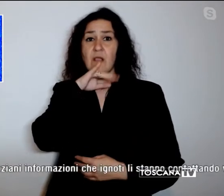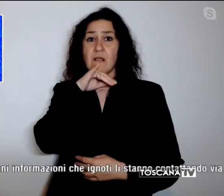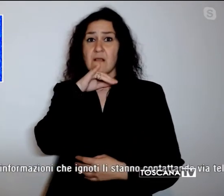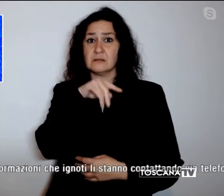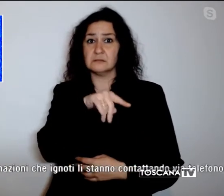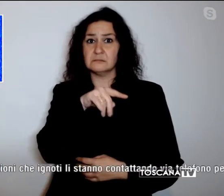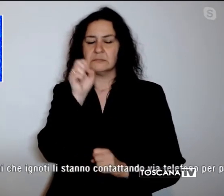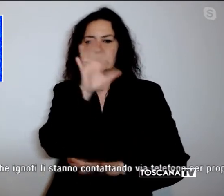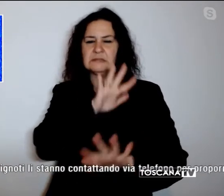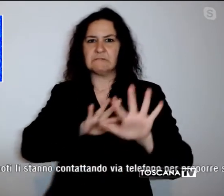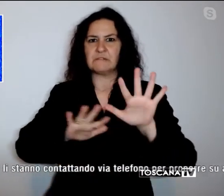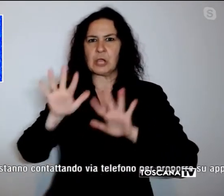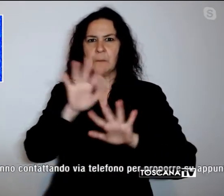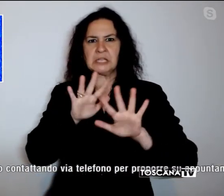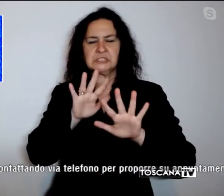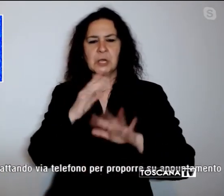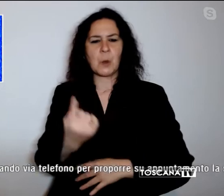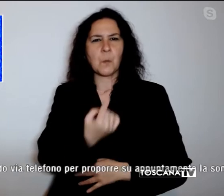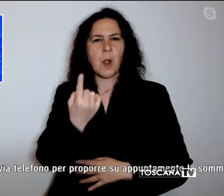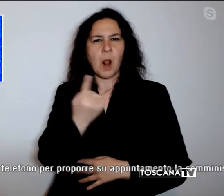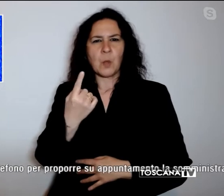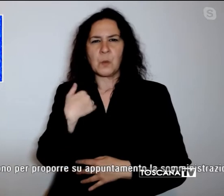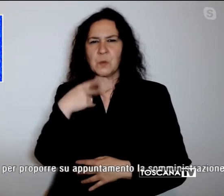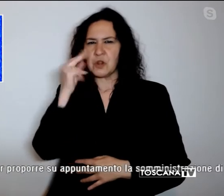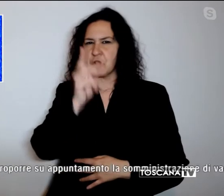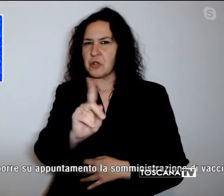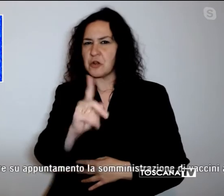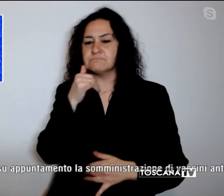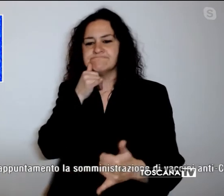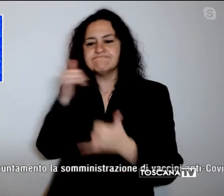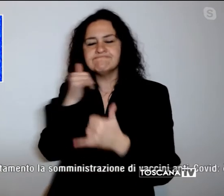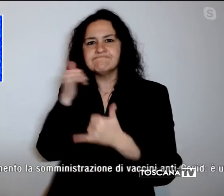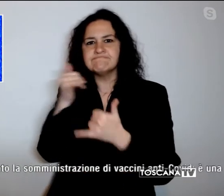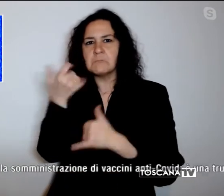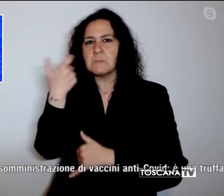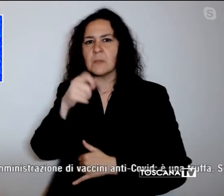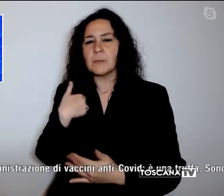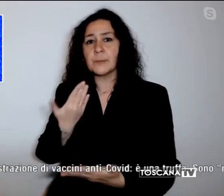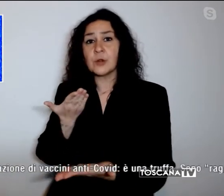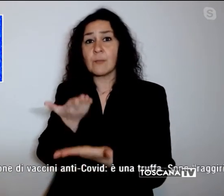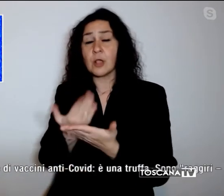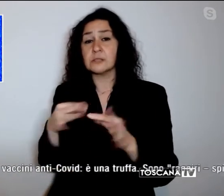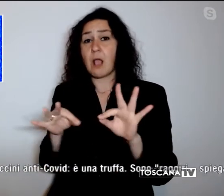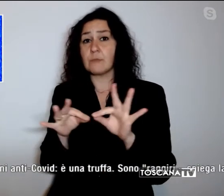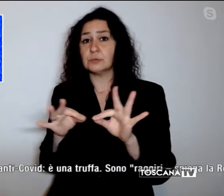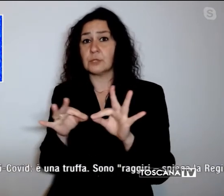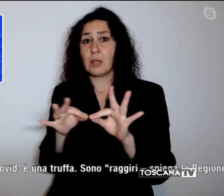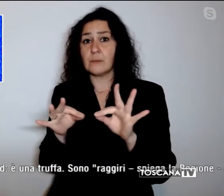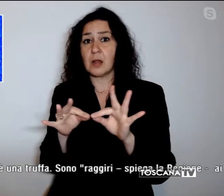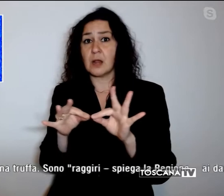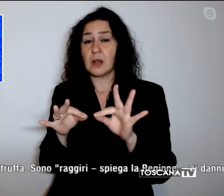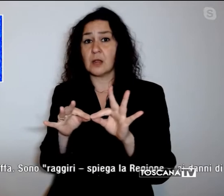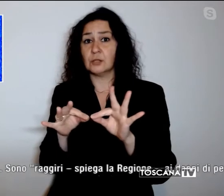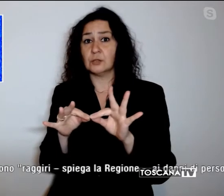ignoti li stanno contattando via telefono per proporre su appuntamento la somministrazione di